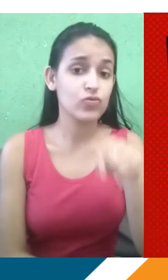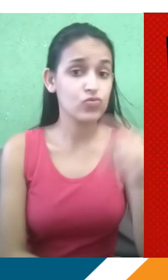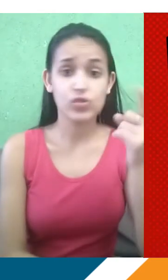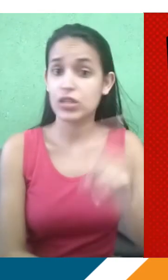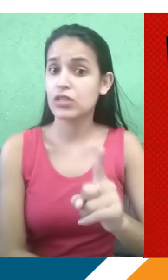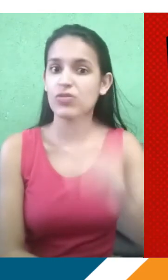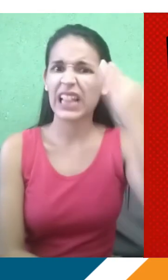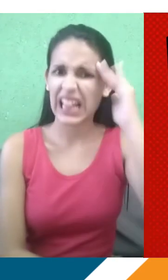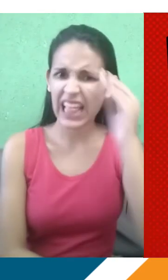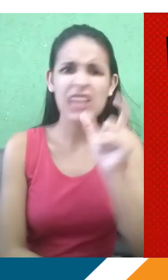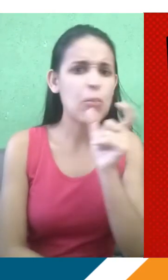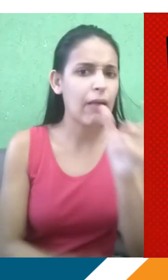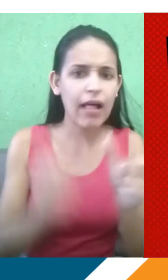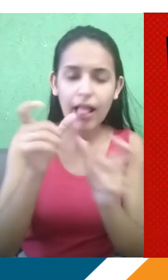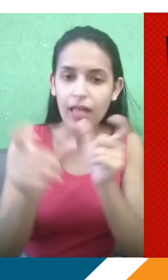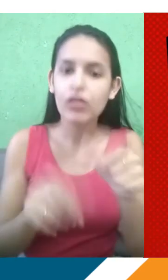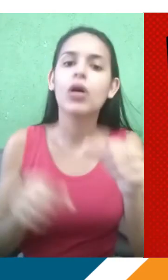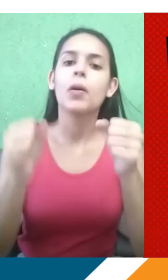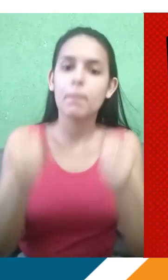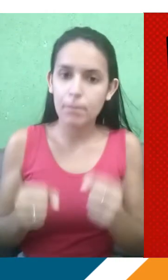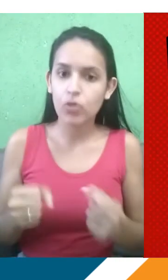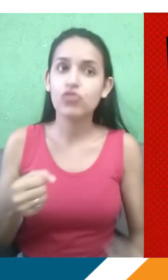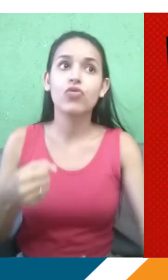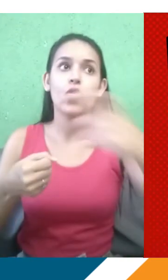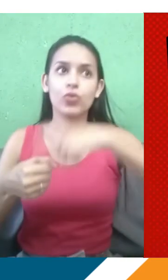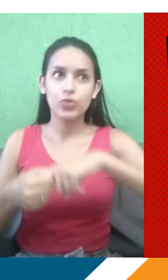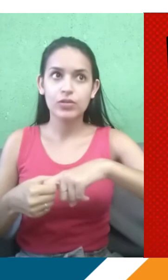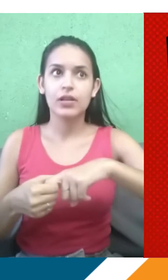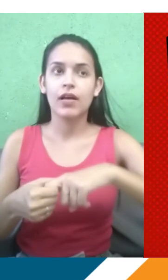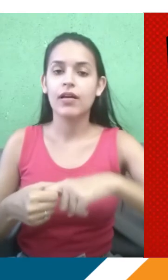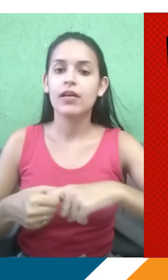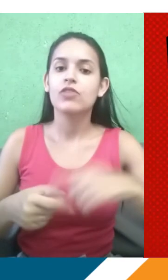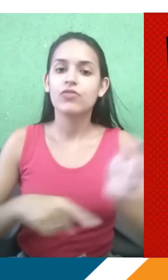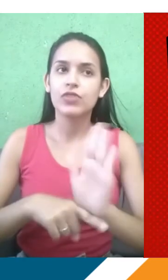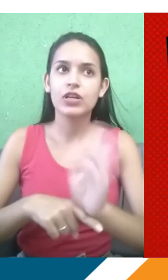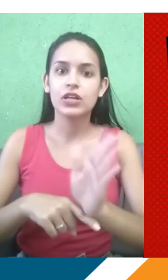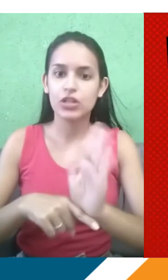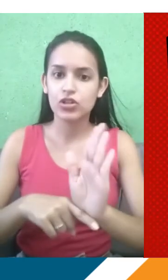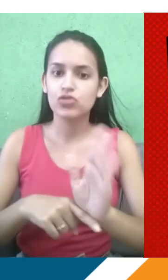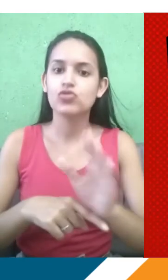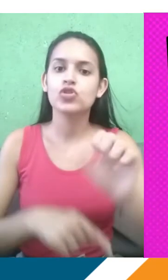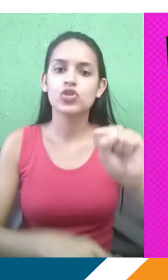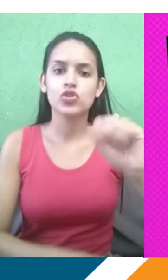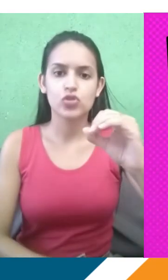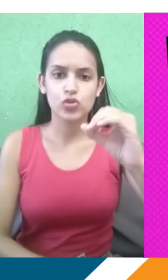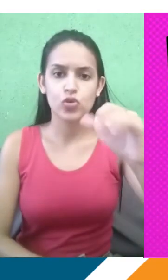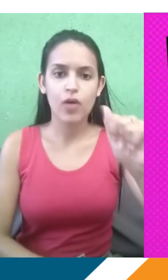né? Cota, SISU, ProUni, vocês já podem saber que tem semana 5, semana 8, semana 13, semana 27. Além disso, a gente também tem